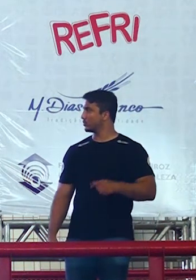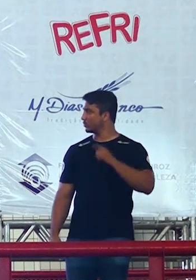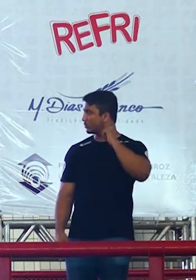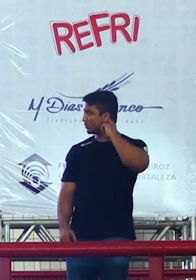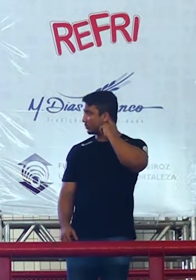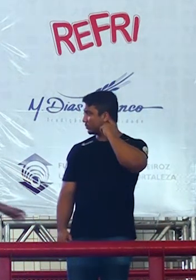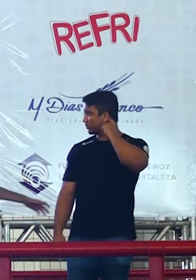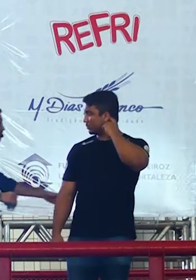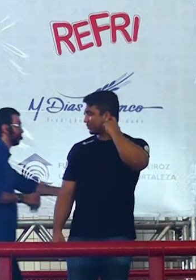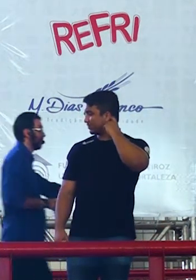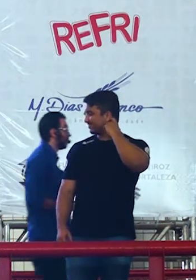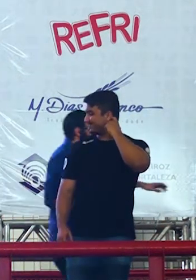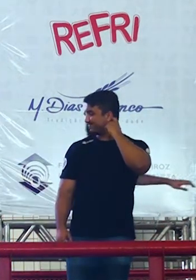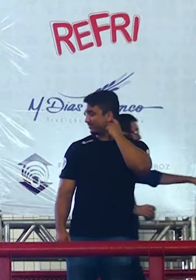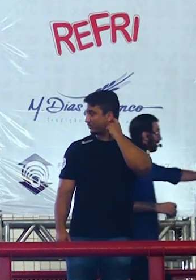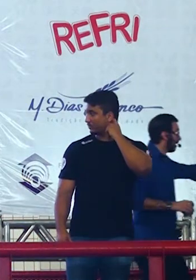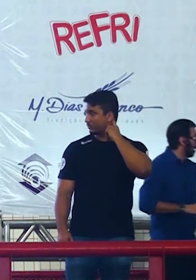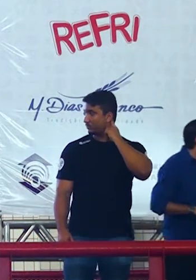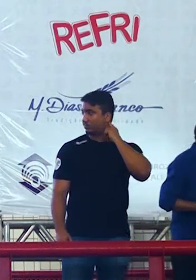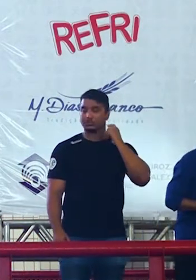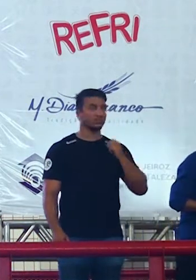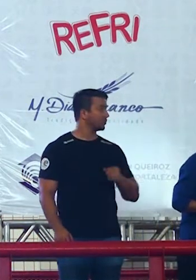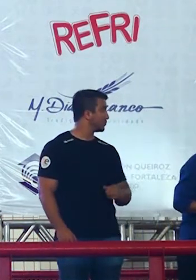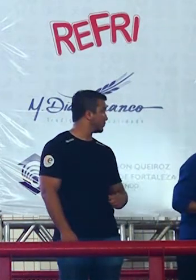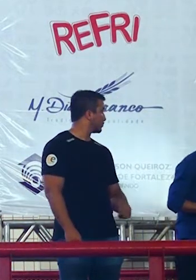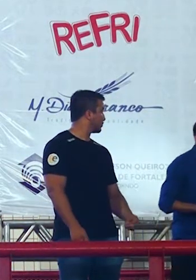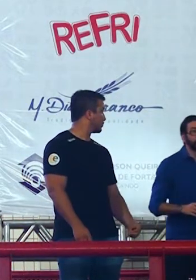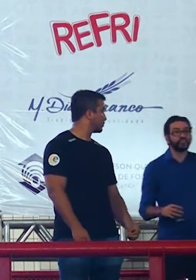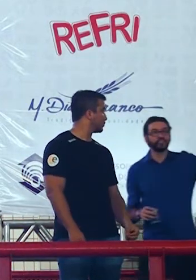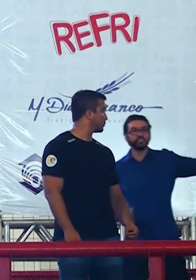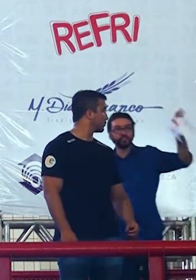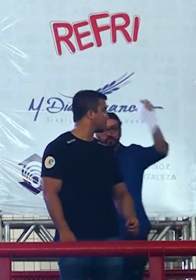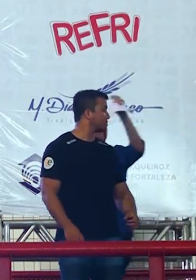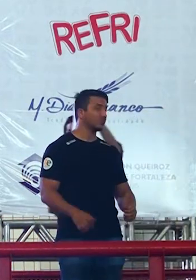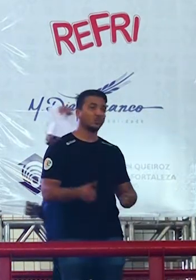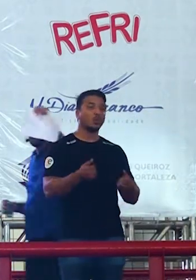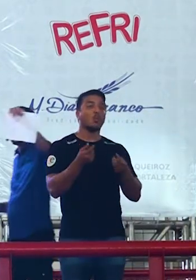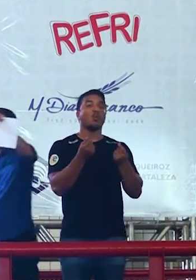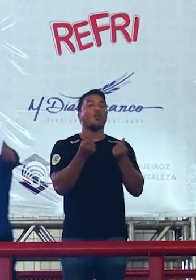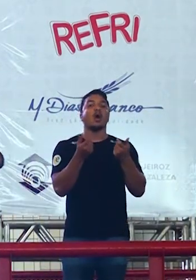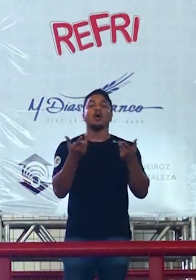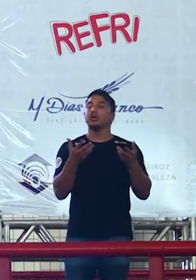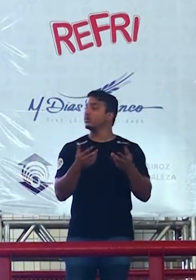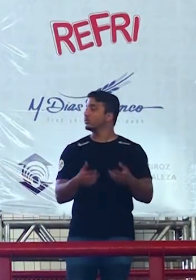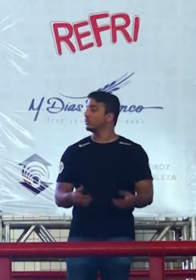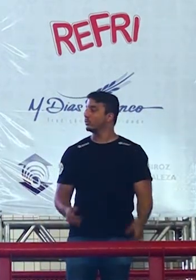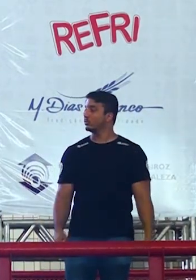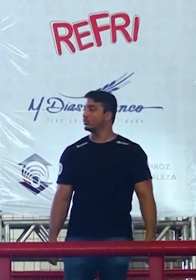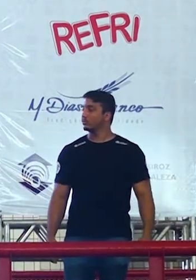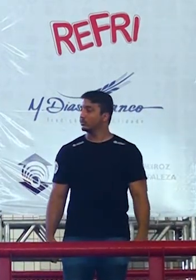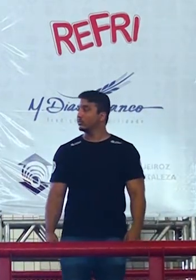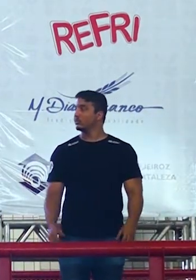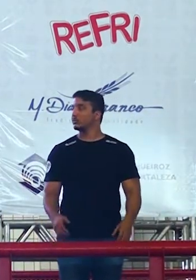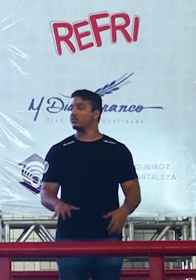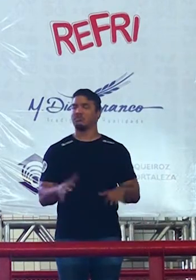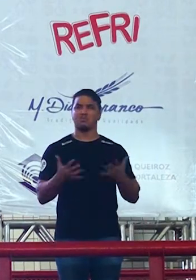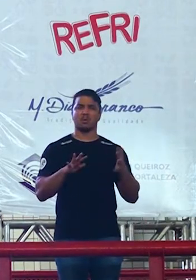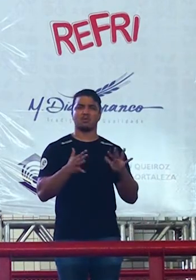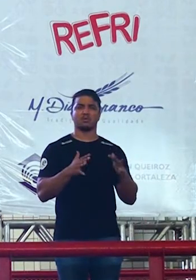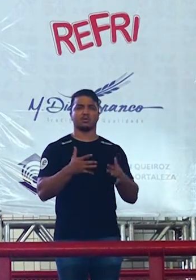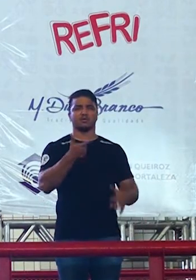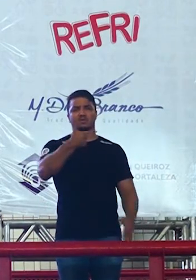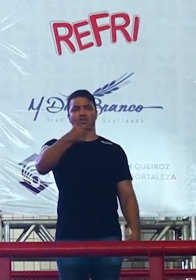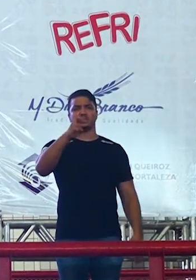professor quanto é a revista estão perguntando aqui quanto é a revista professor galera eu acho que custa